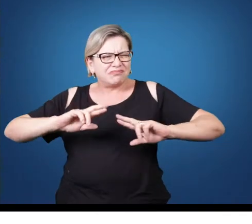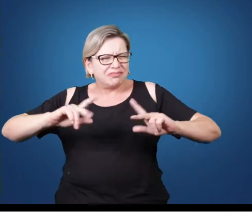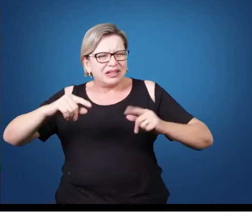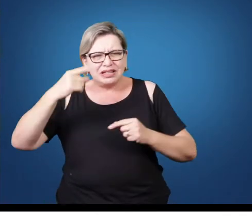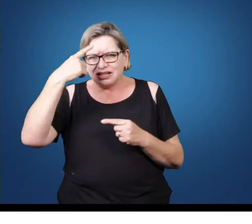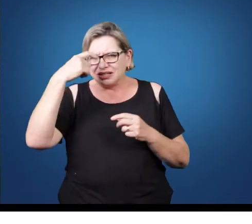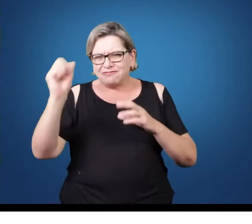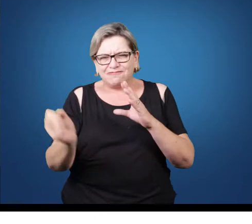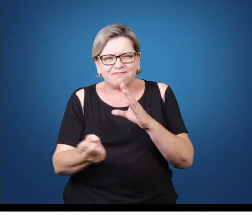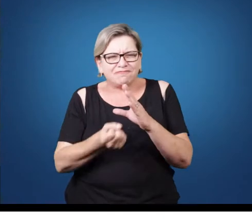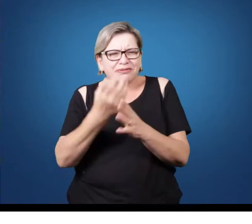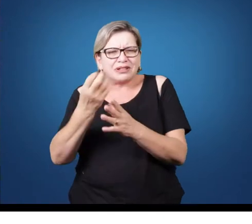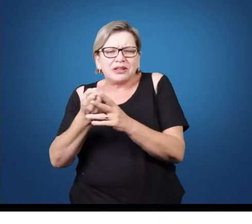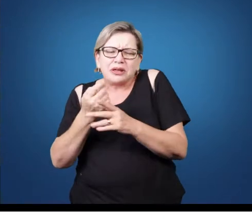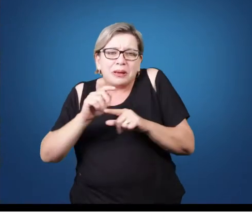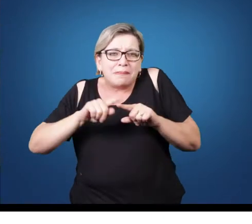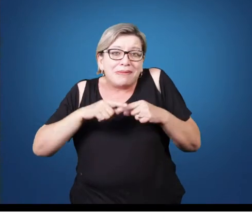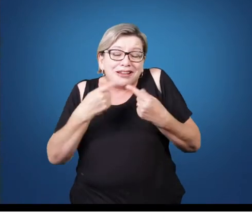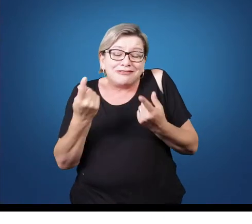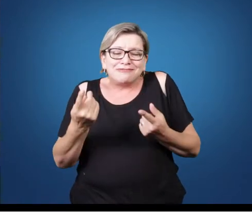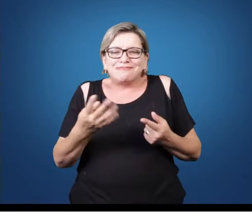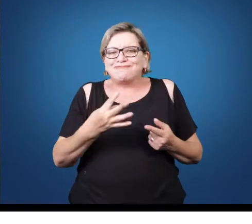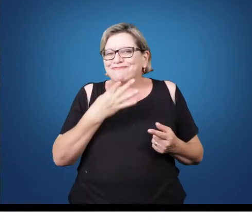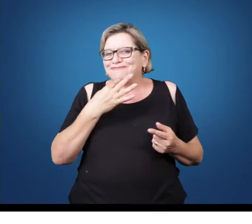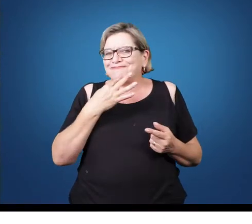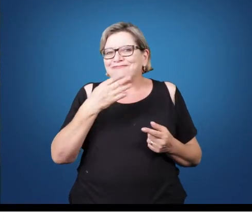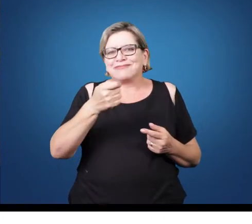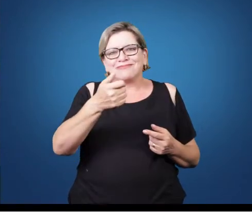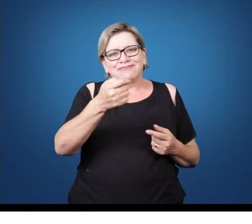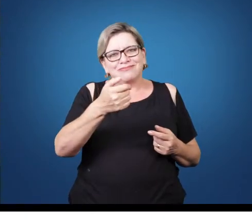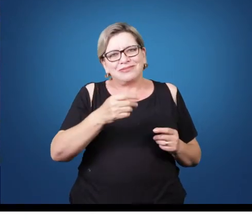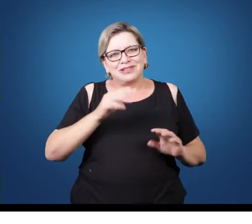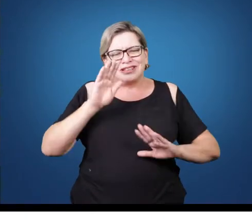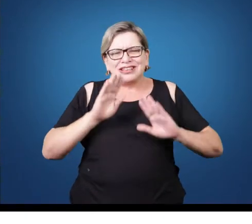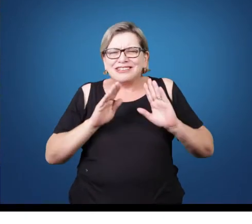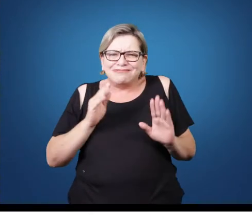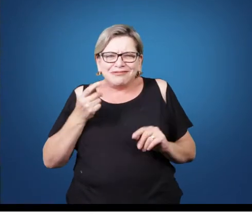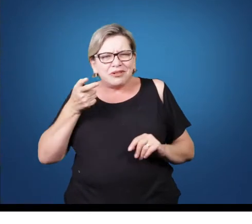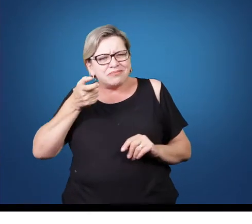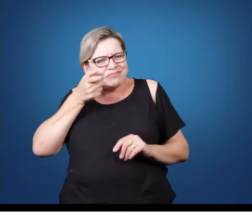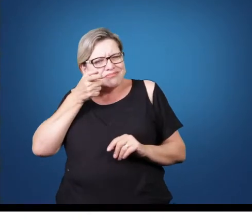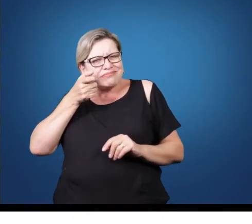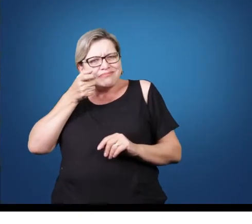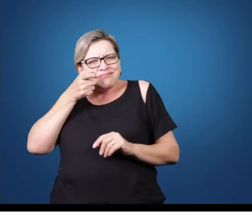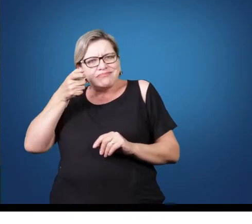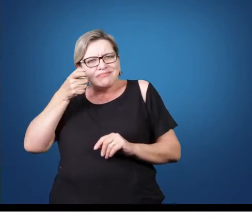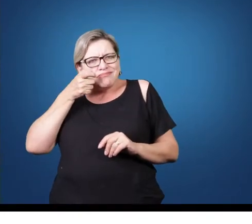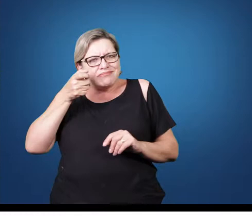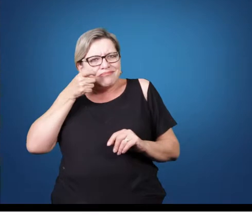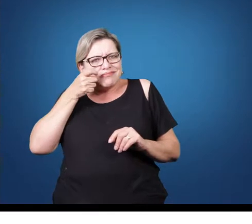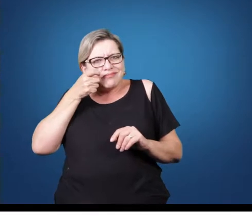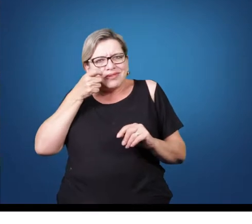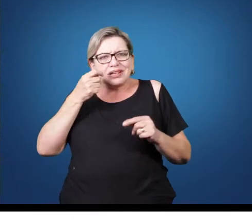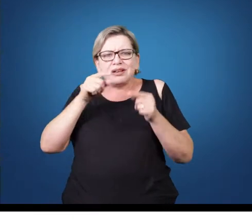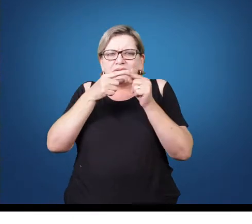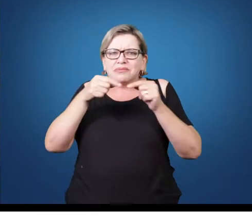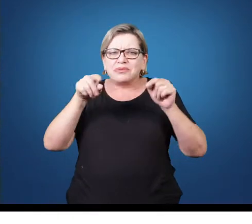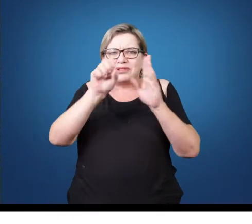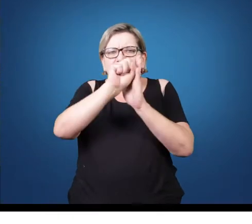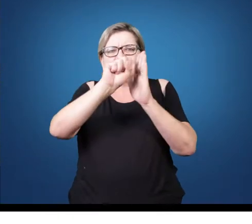infelizmente, muito pouco conhecidos. Até é engraçado observar que toda essa obra desses compostores do século XX,